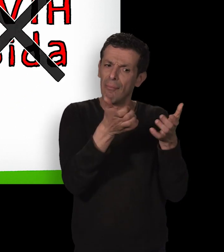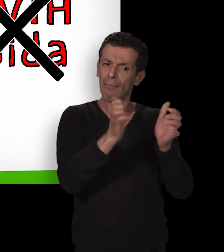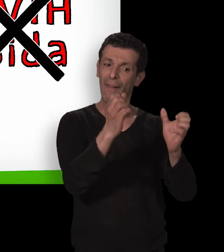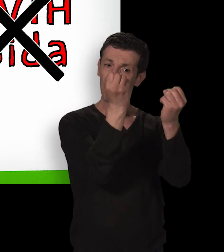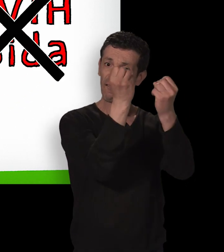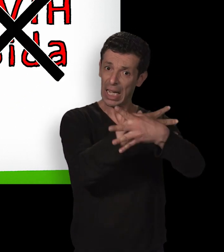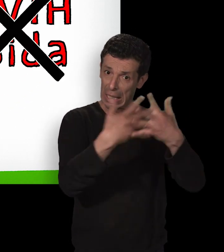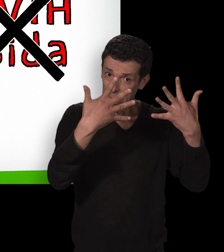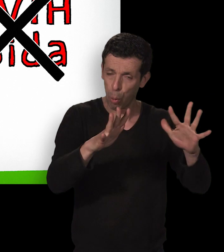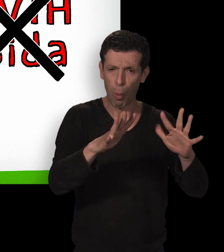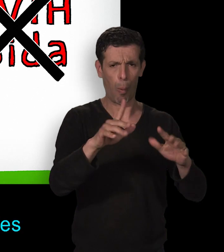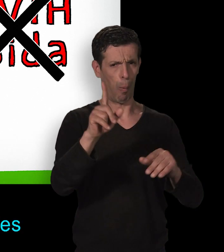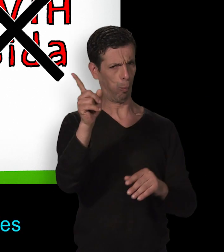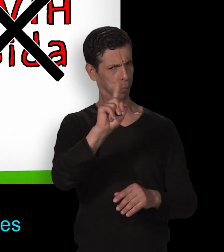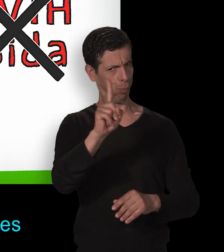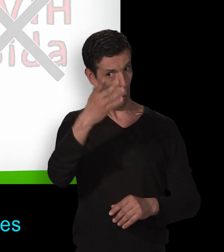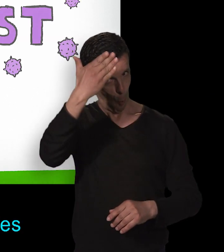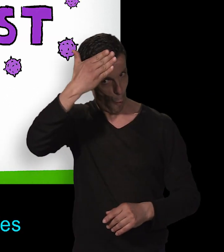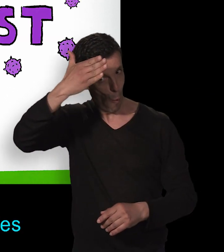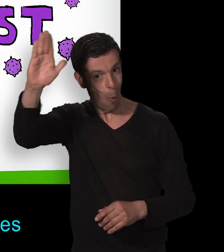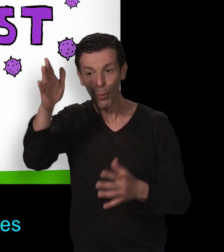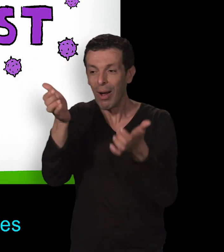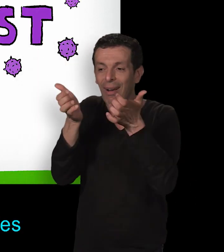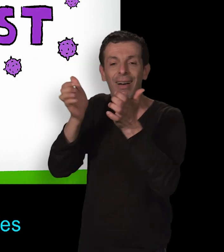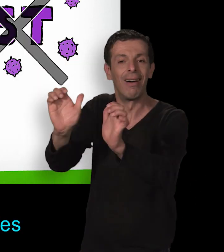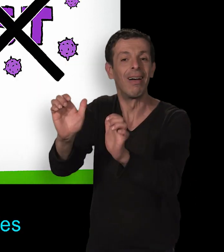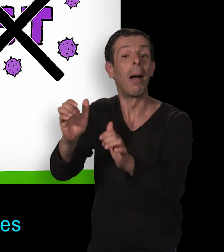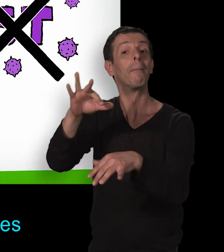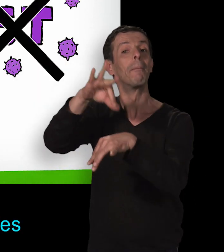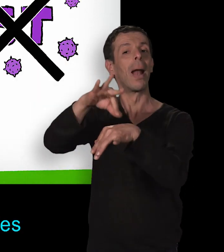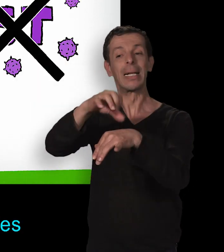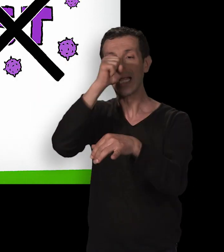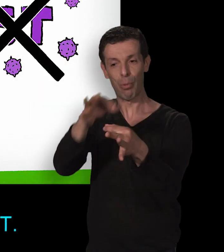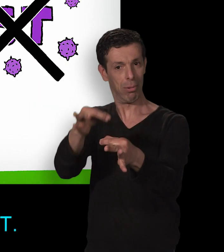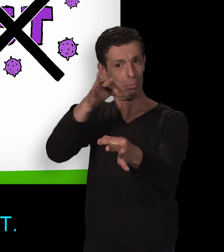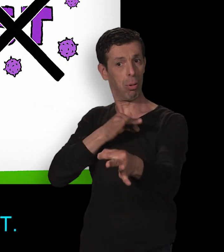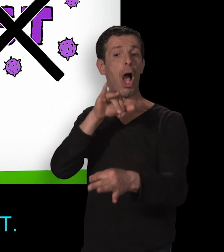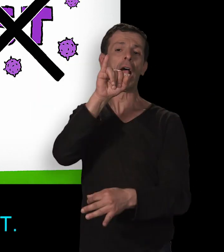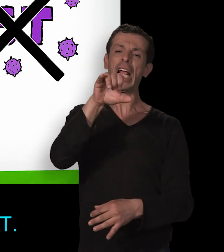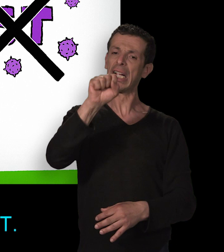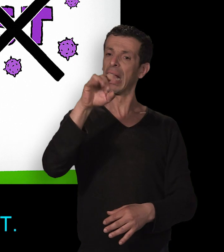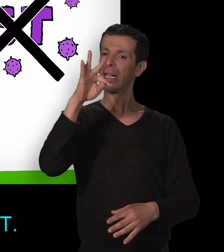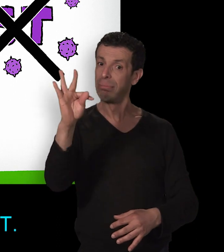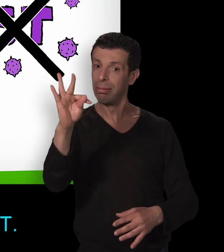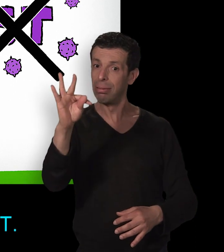pour se protéger du virus du sida. En plus, les préservatifs protègent aussi d'autres maladies qui se transmettent par les rapports sexuels, les